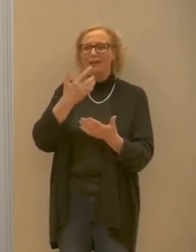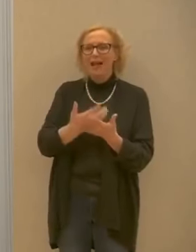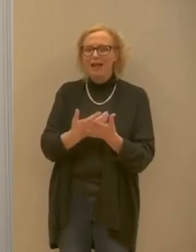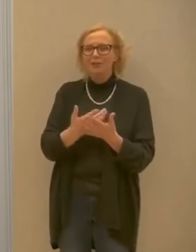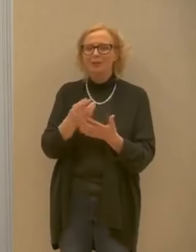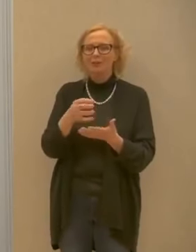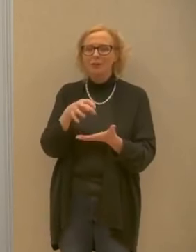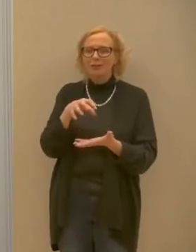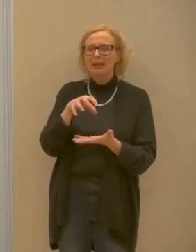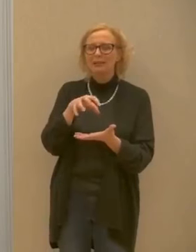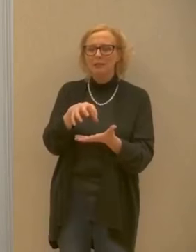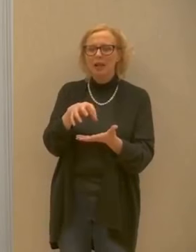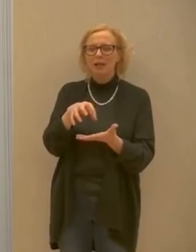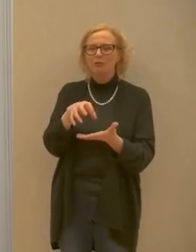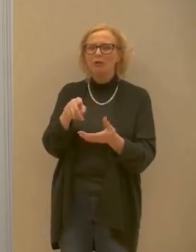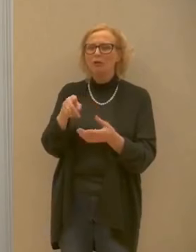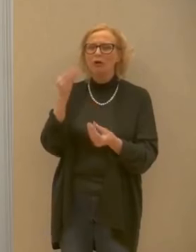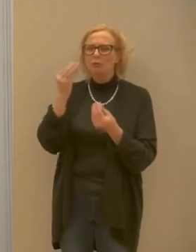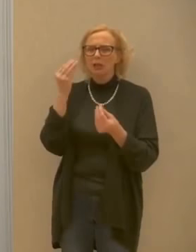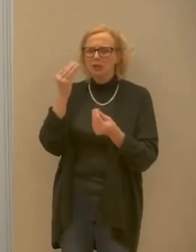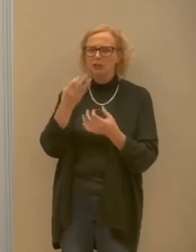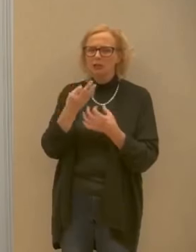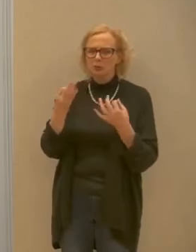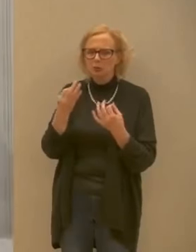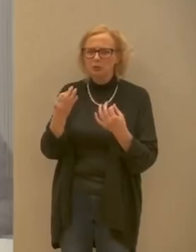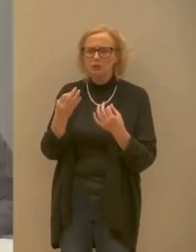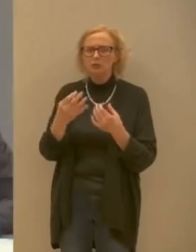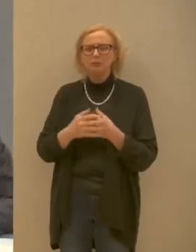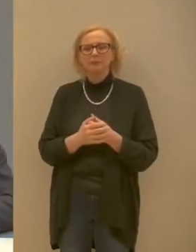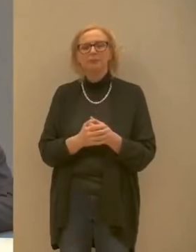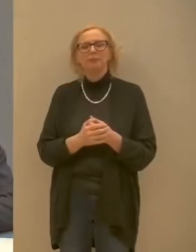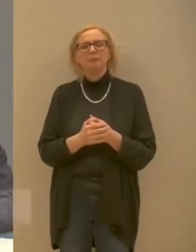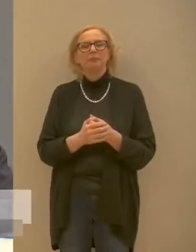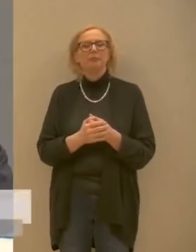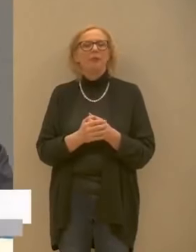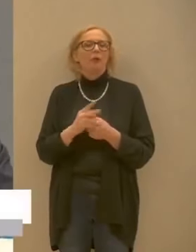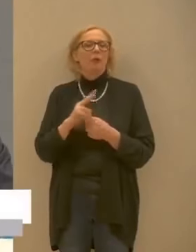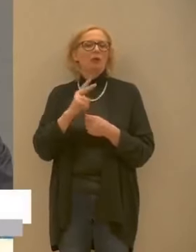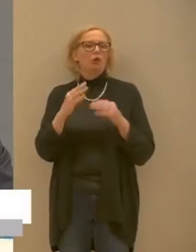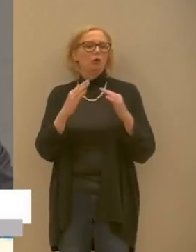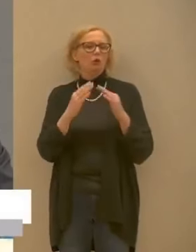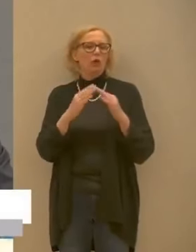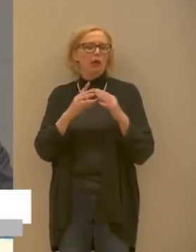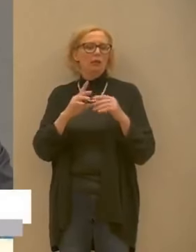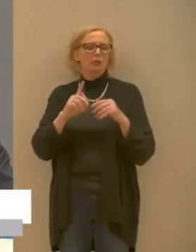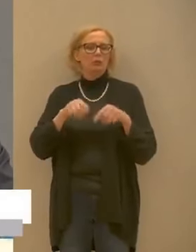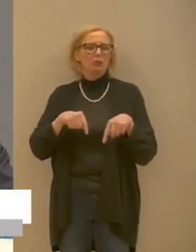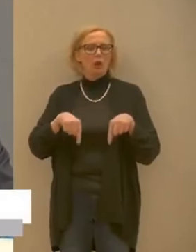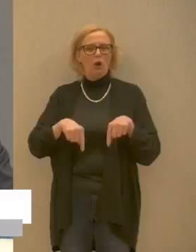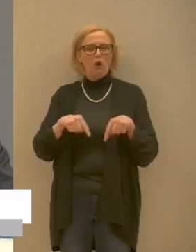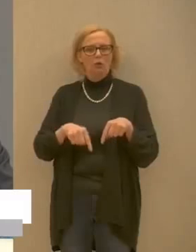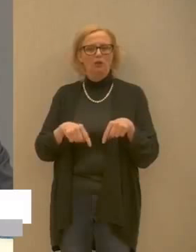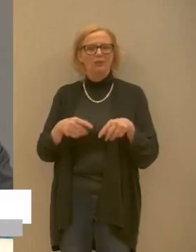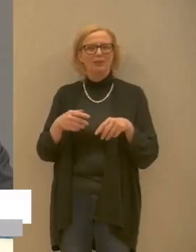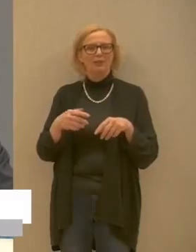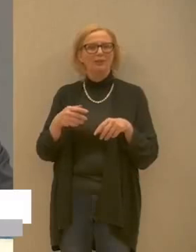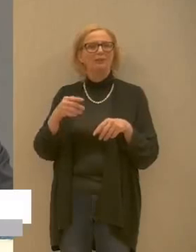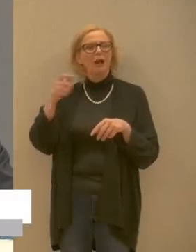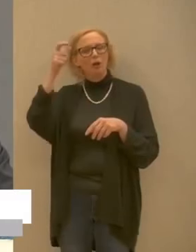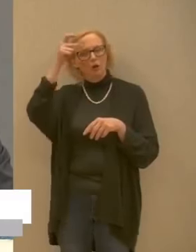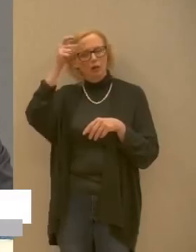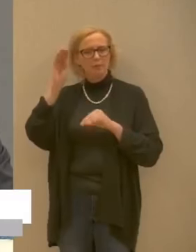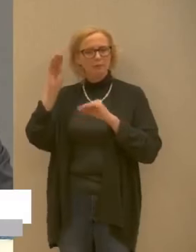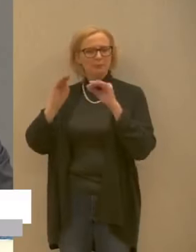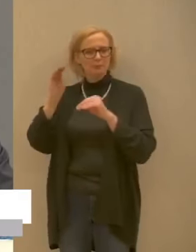economica sono due domande in un unico messaggio sulle seconde case abbiamo richiesto anche stamattina al governo un intervento